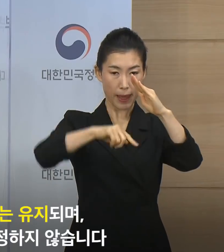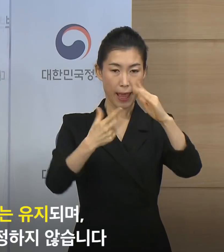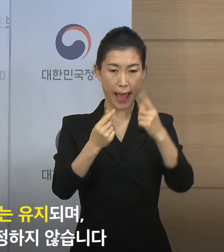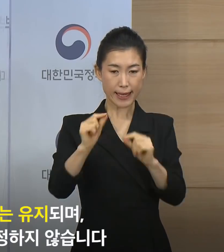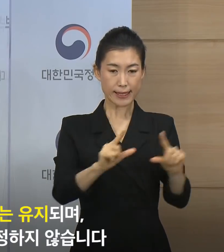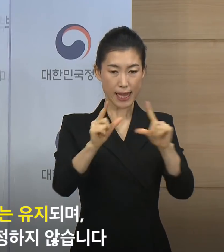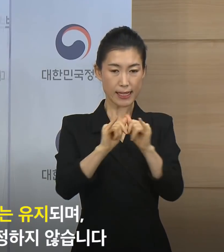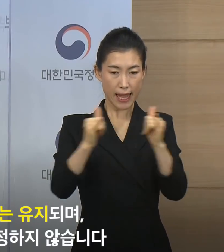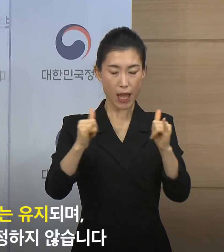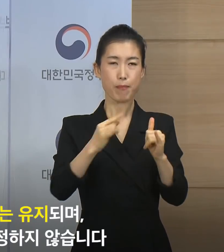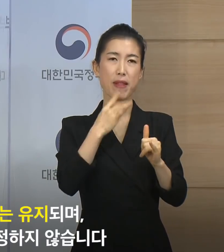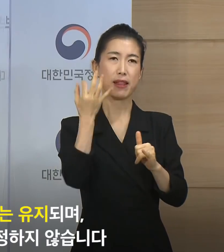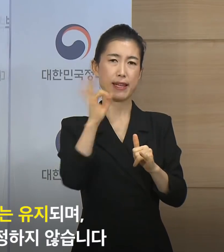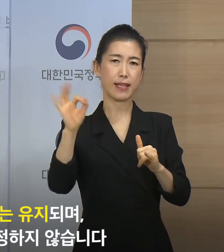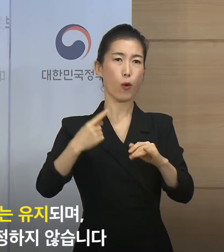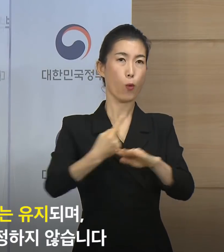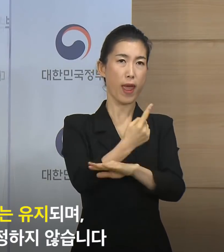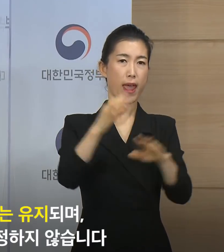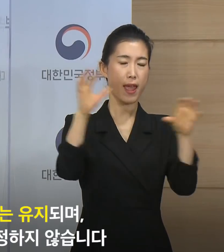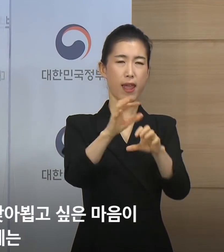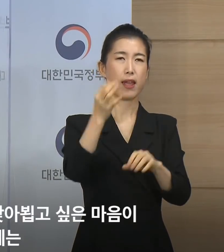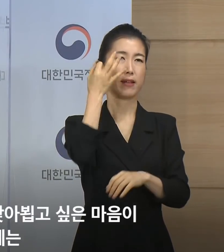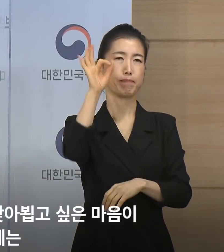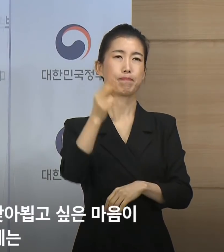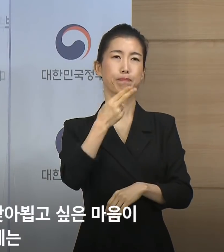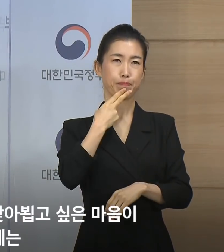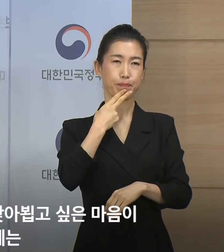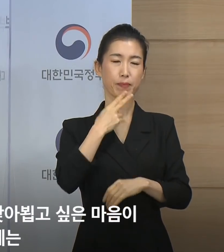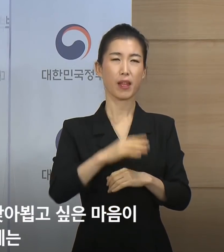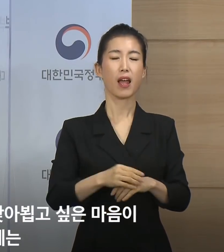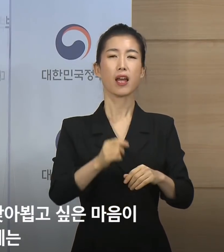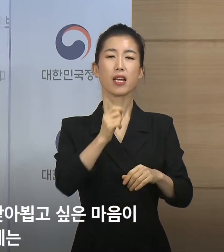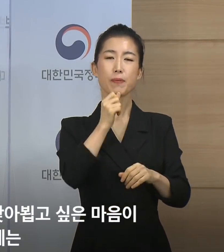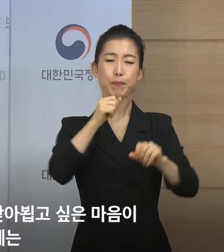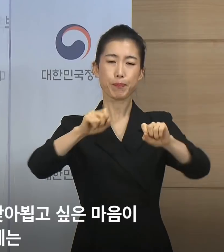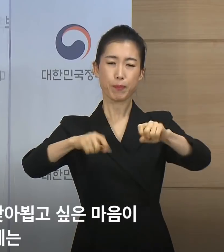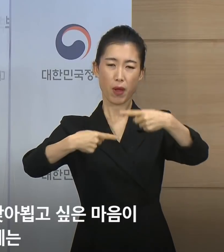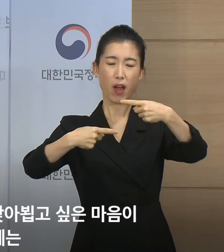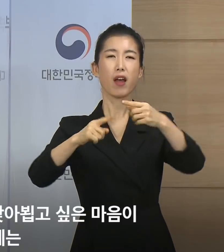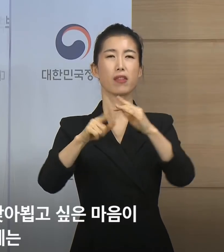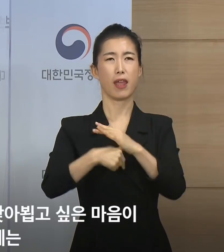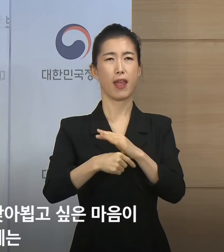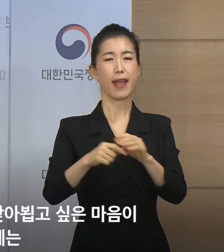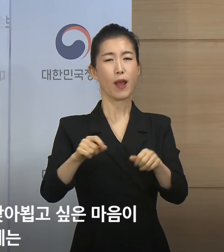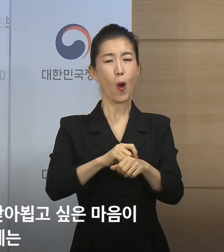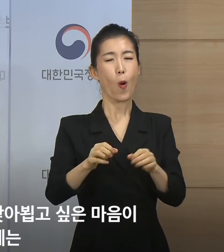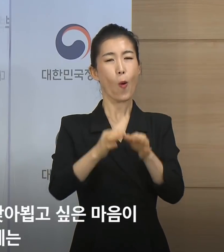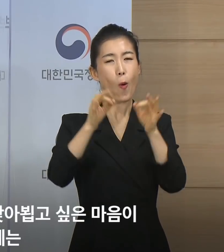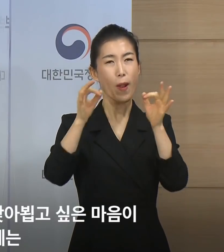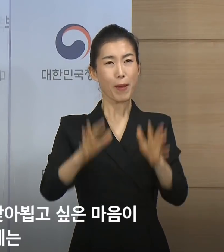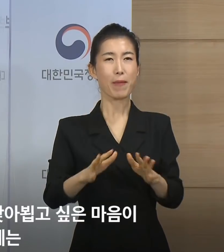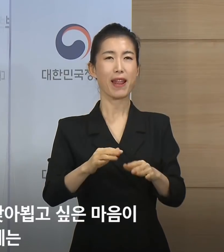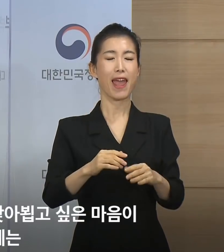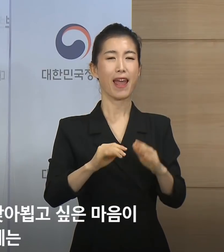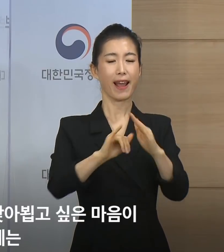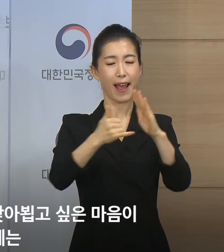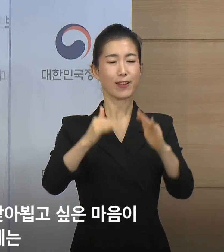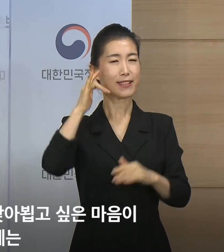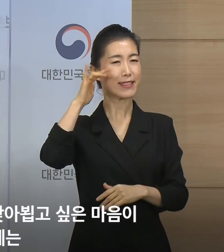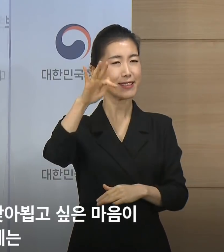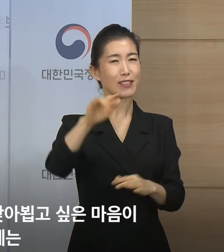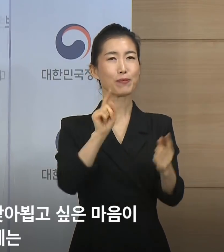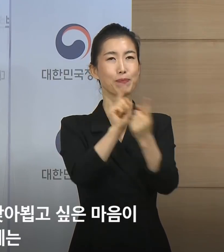예외를 인정하지 않습니다. 설 연휴만이라도 그리운 가족들을 찾아뵙고 싶은 마음이